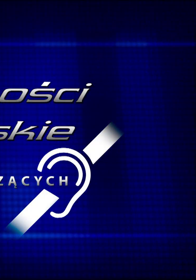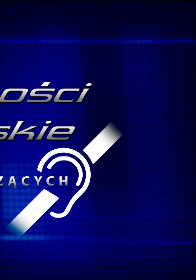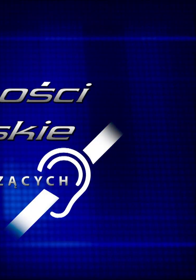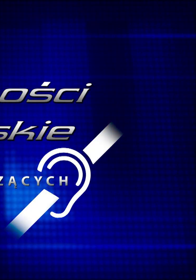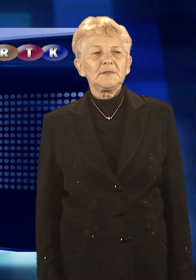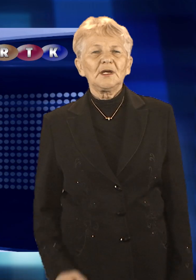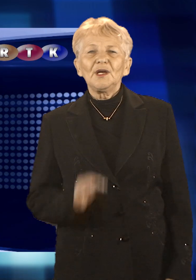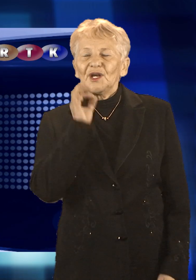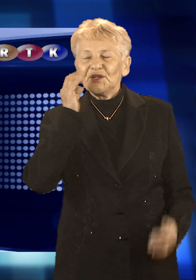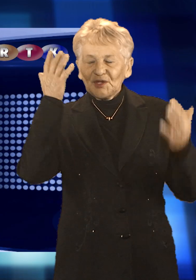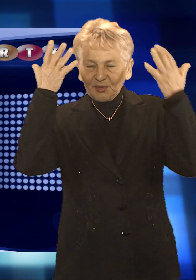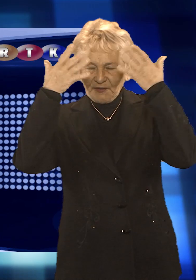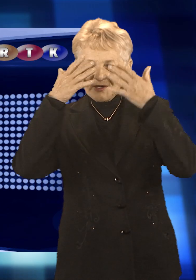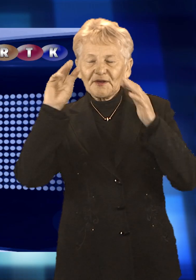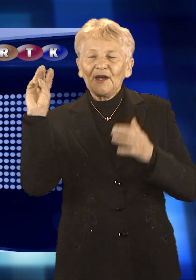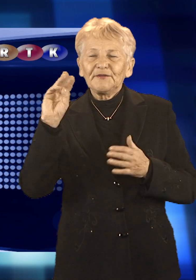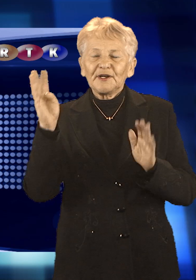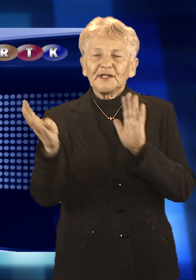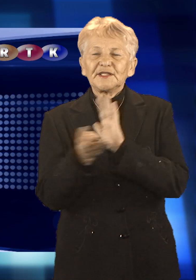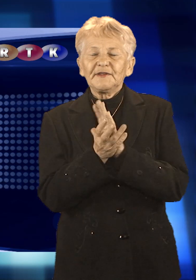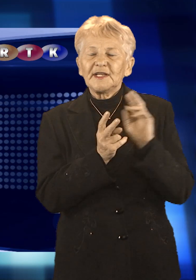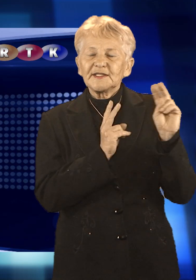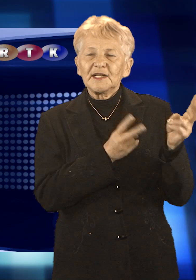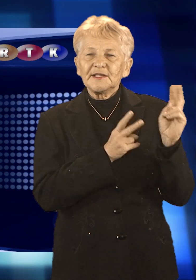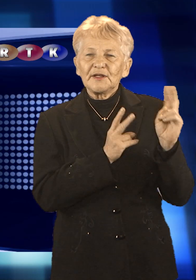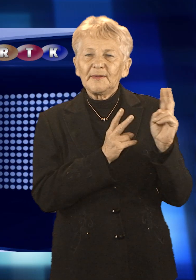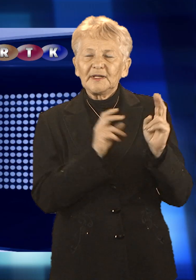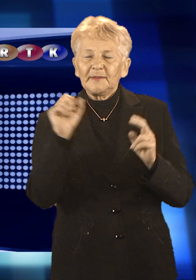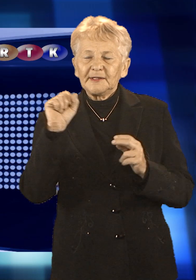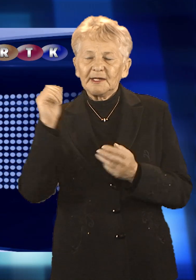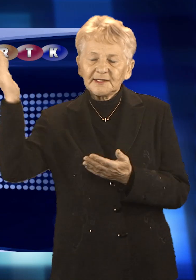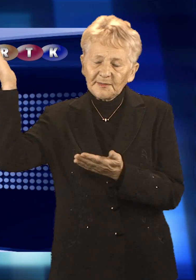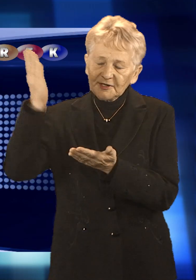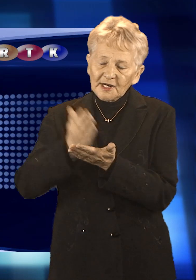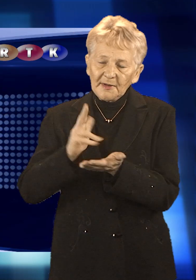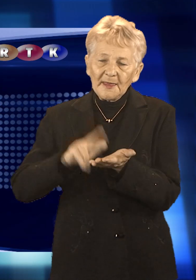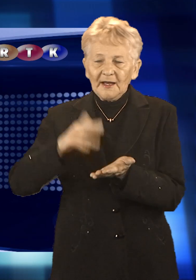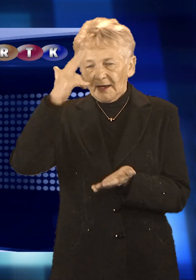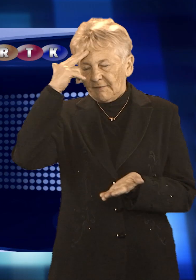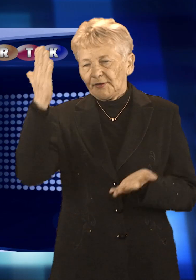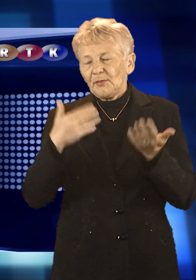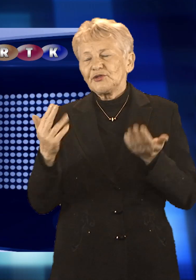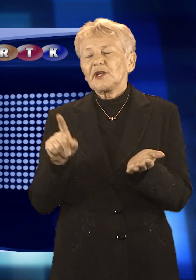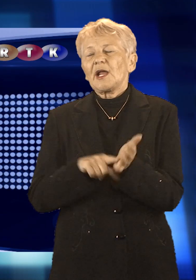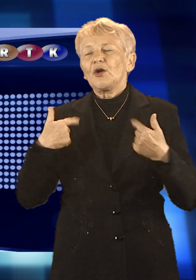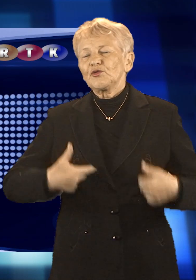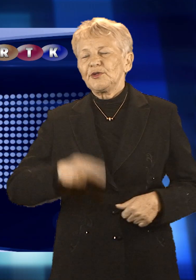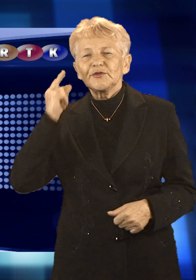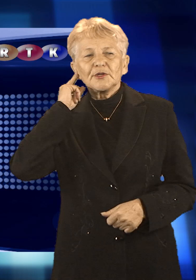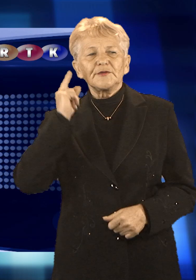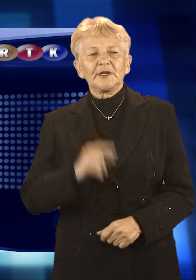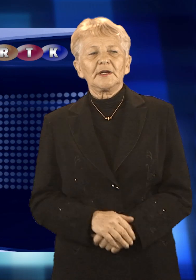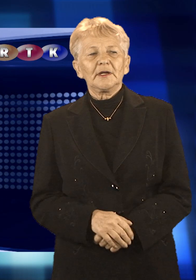Muzyka Dobry wieczór, dziś wtorek, 19 listopada, Joanna Indreszczek-Kałwak. Zaczynamy wiadomości dla